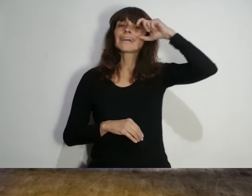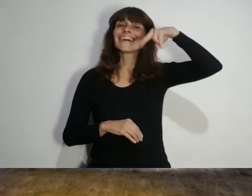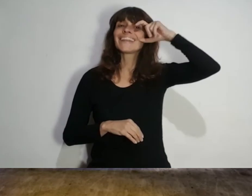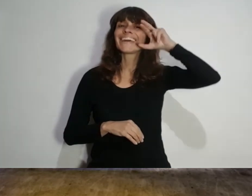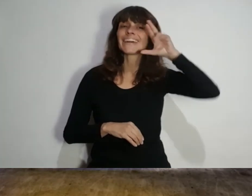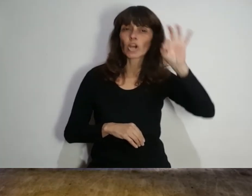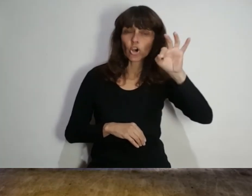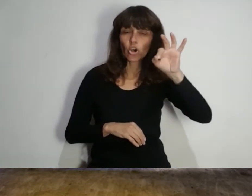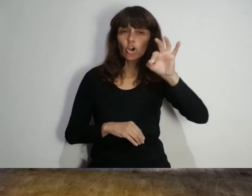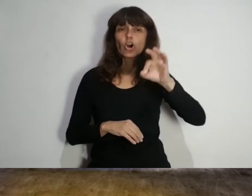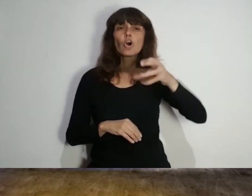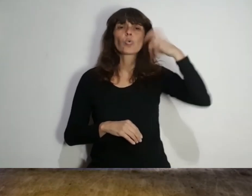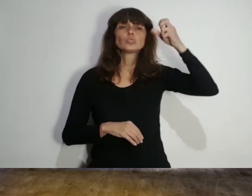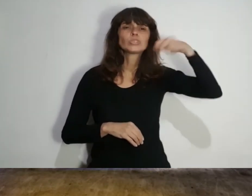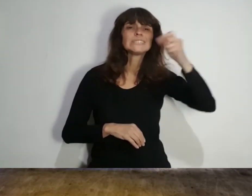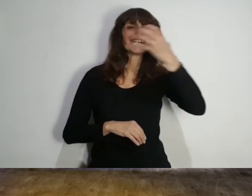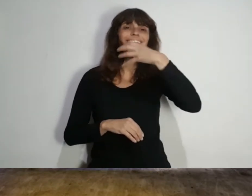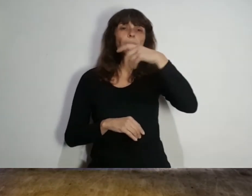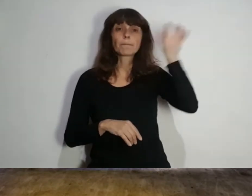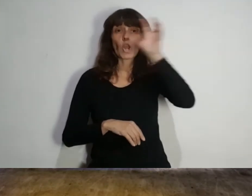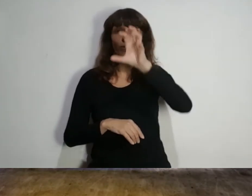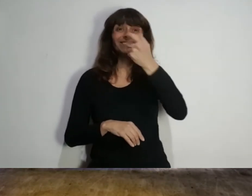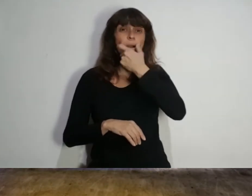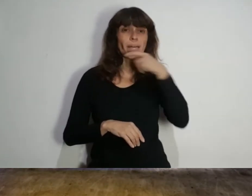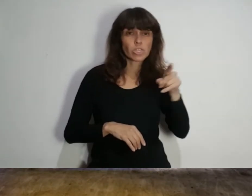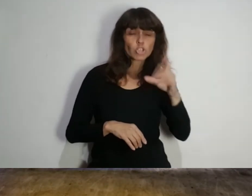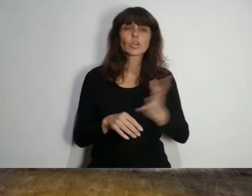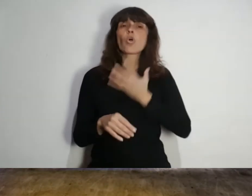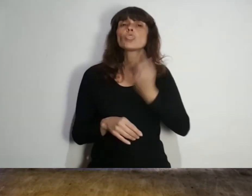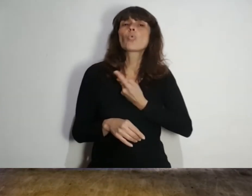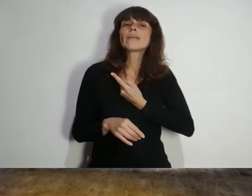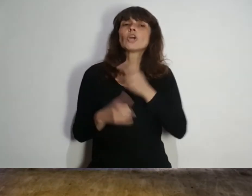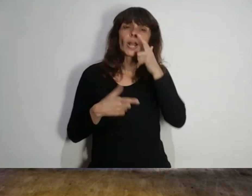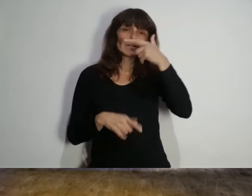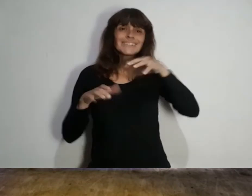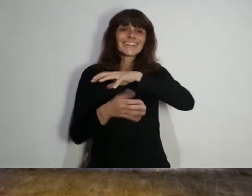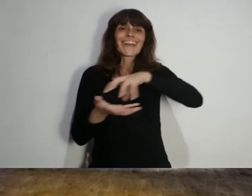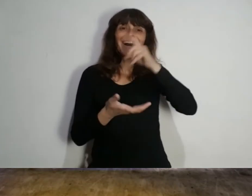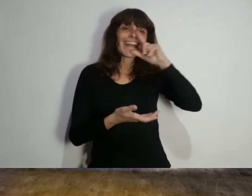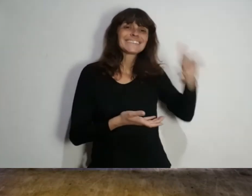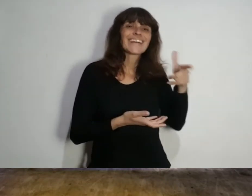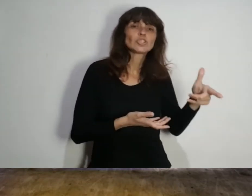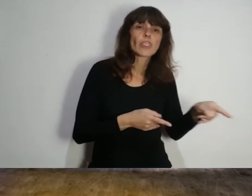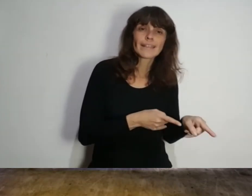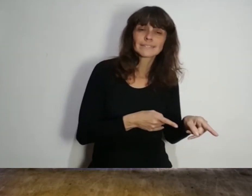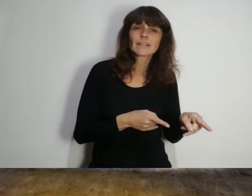Género La Corte de la Provincia de Mendoza ordenó que el dueño de una estación de servicio de Guaymallén